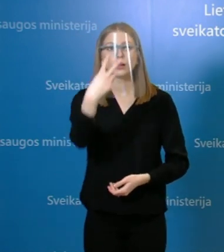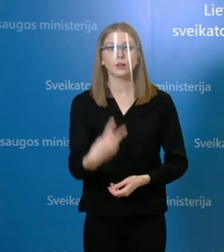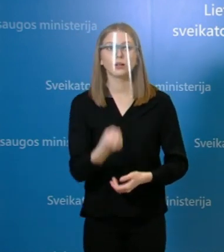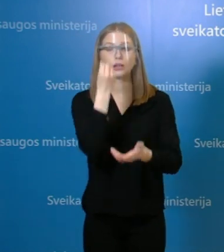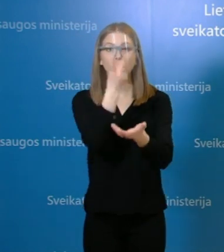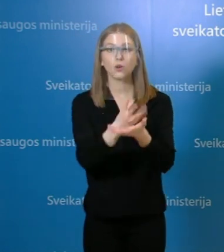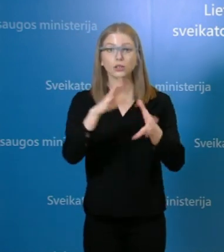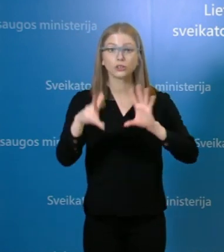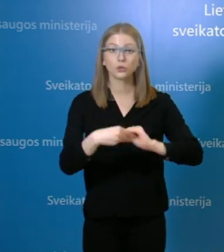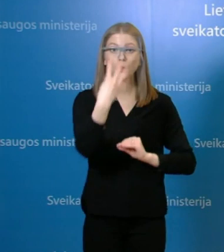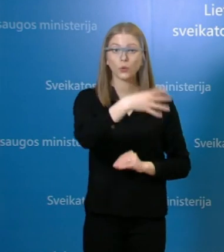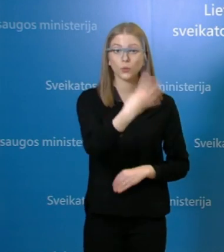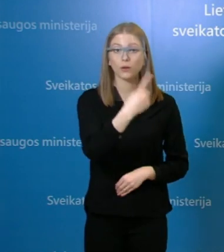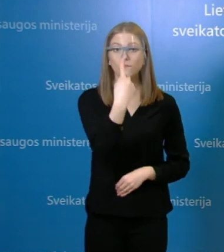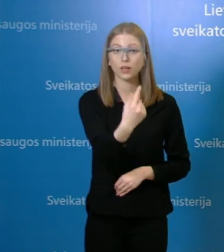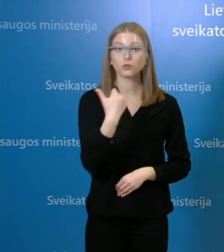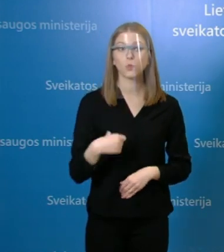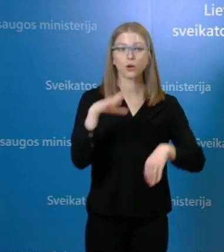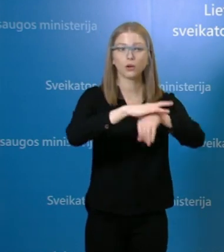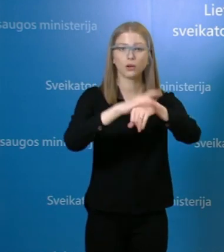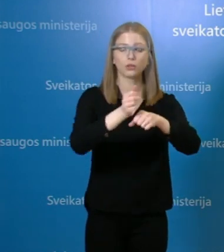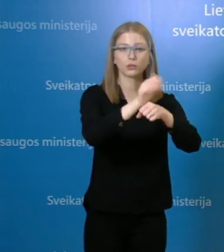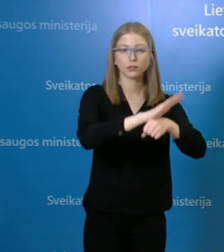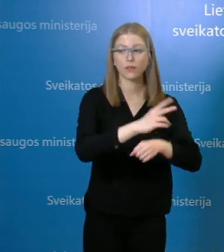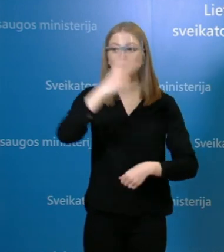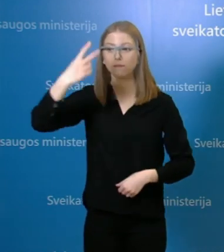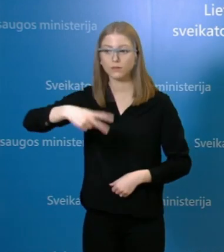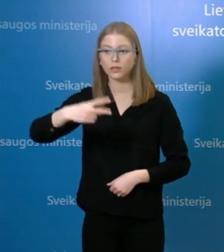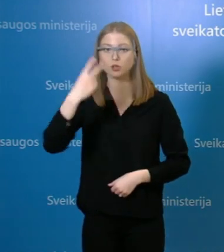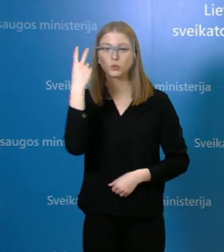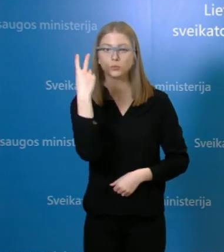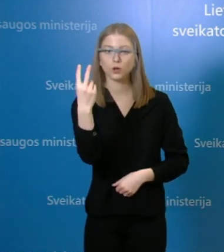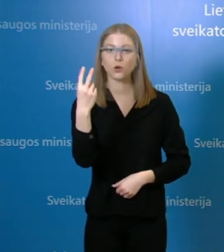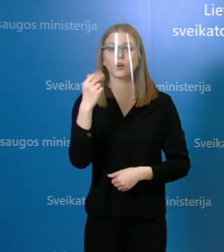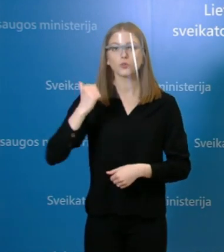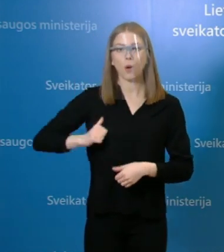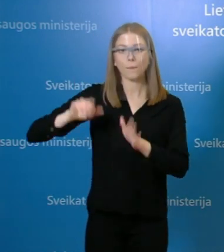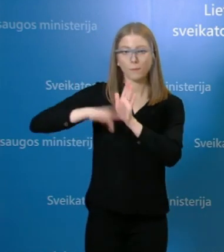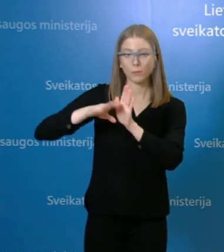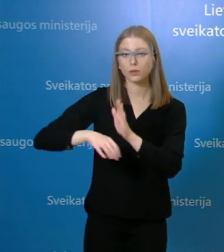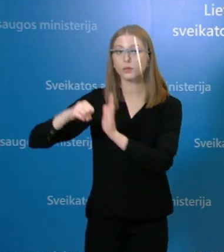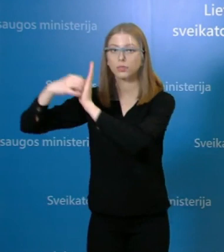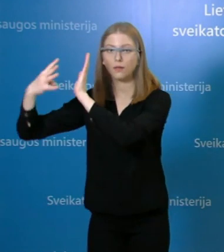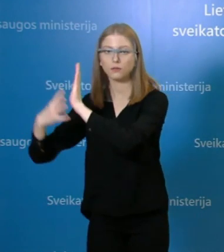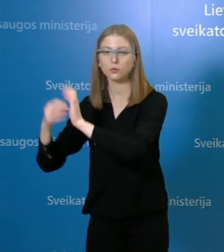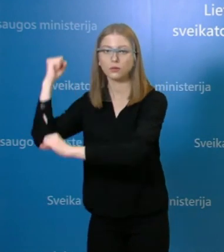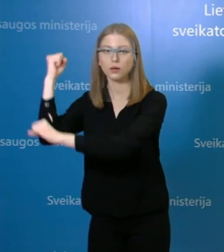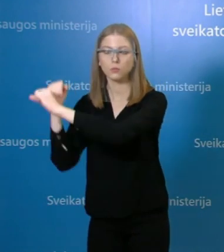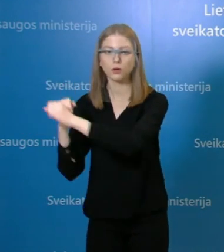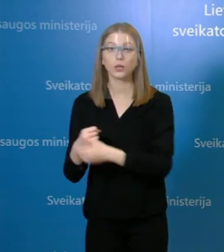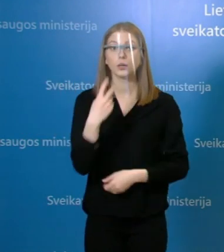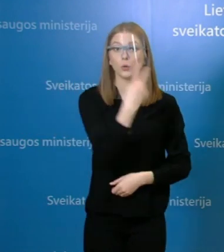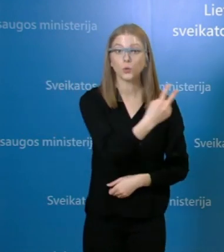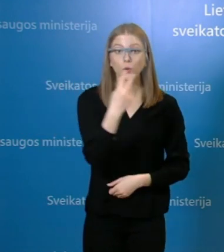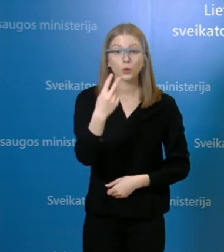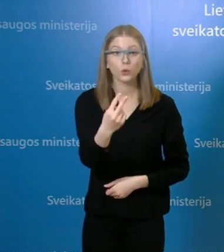iš viso yra registruotas 41 atvejais, tai yra 22 pacientai ir 19 darbuotojų. 22 pacientai tai